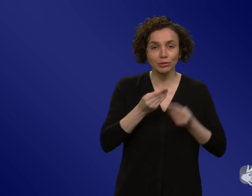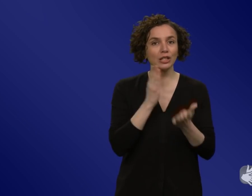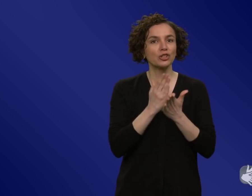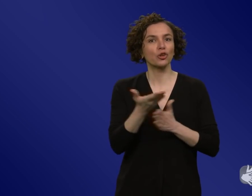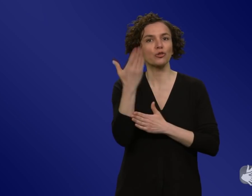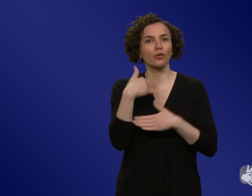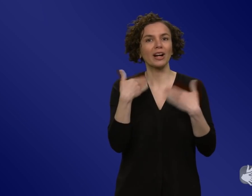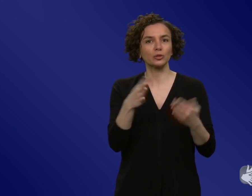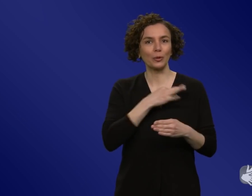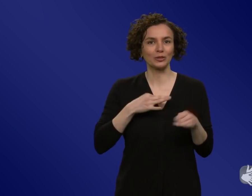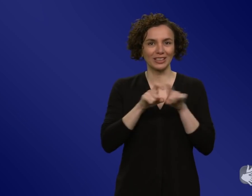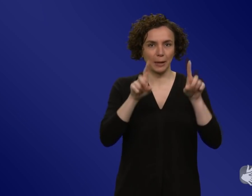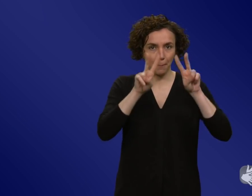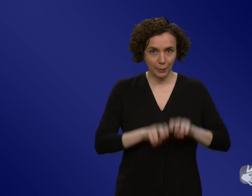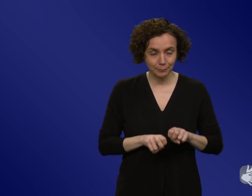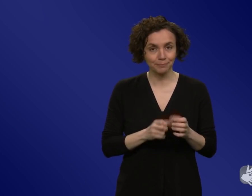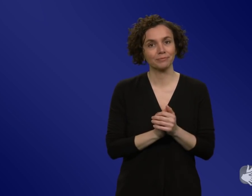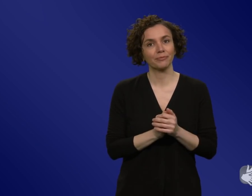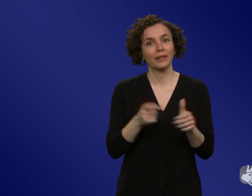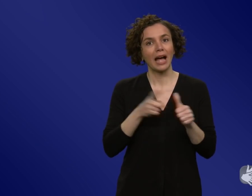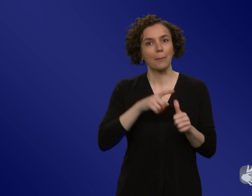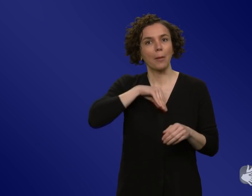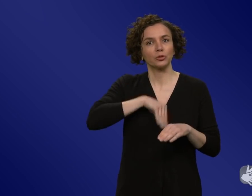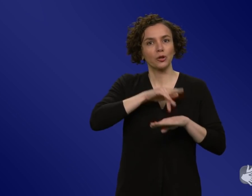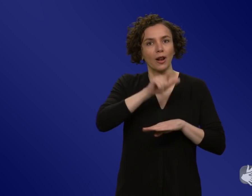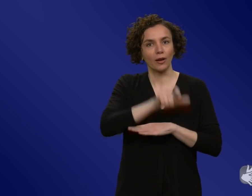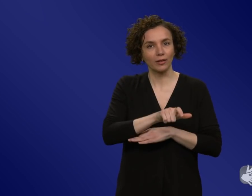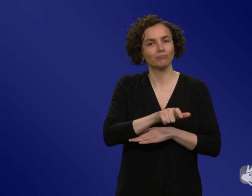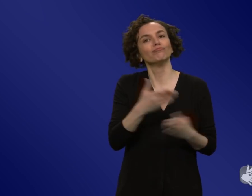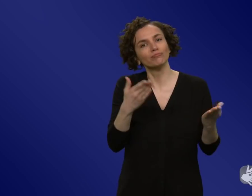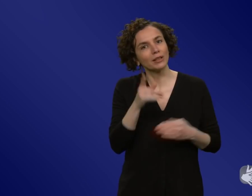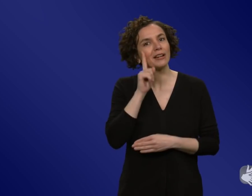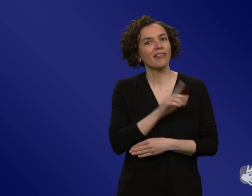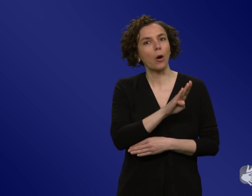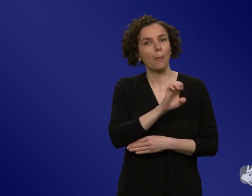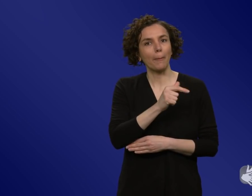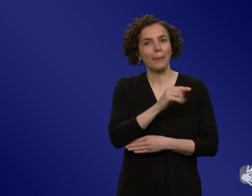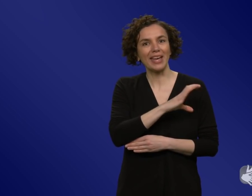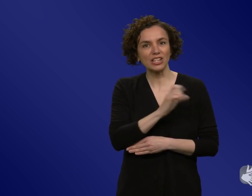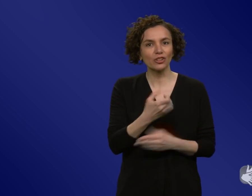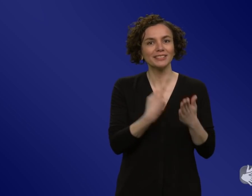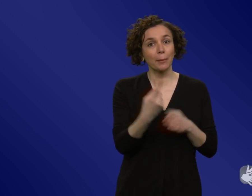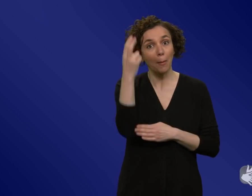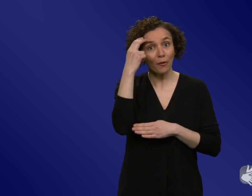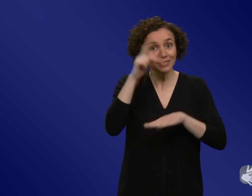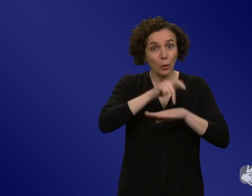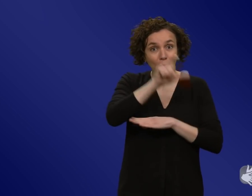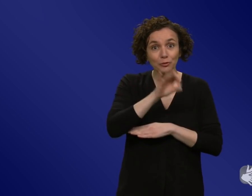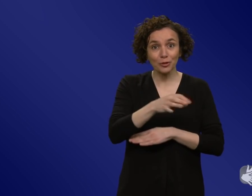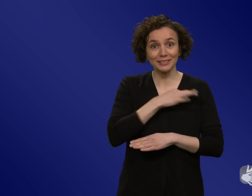beschäftigen. Das sind die Psychologin Cornelia Beetsch. Sie ist Professorin für Gesundheitskommunikation an der Universität in Erfurt und arbeitet